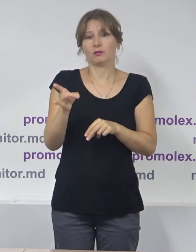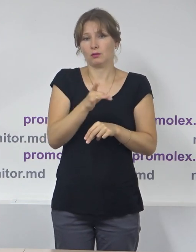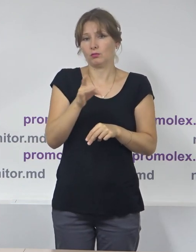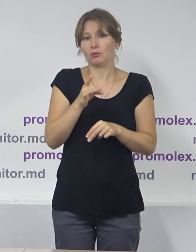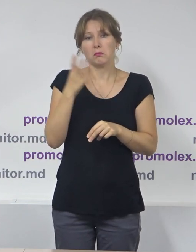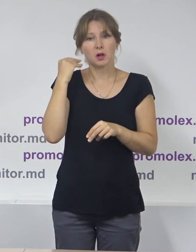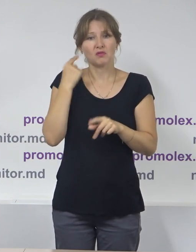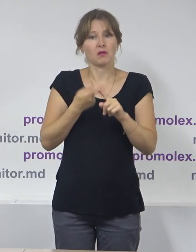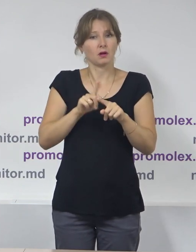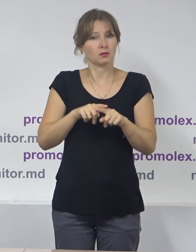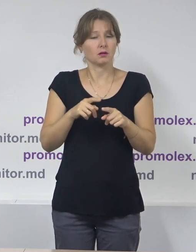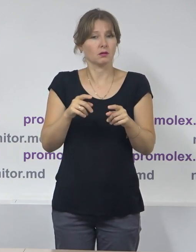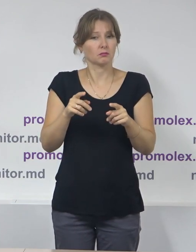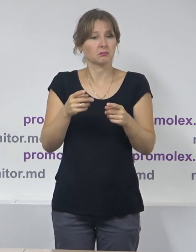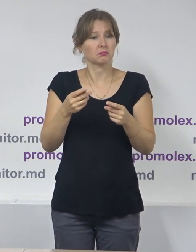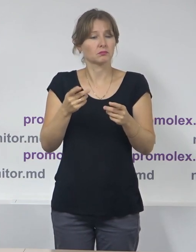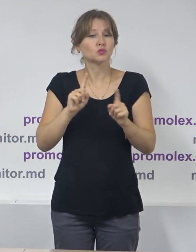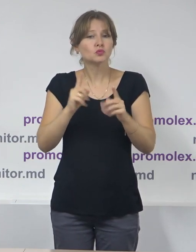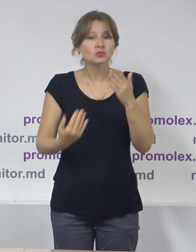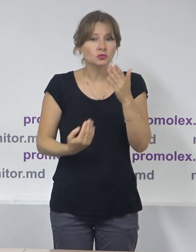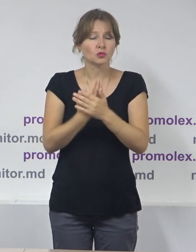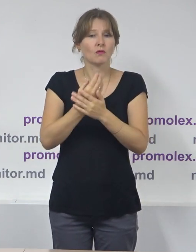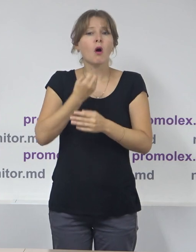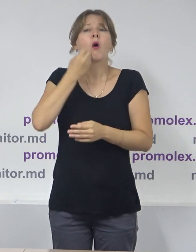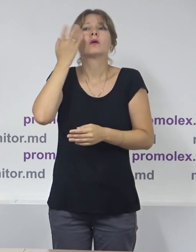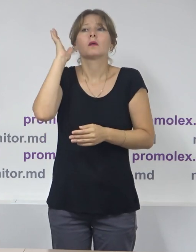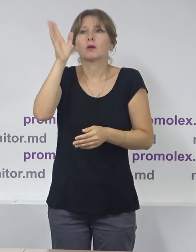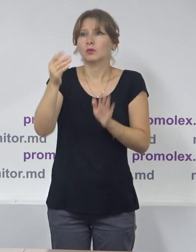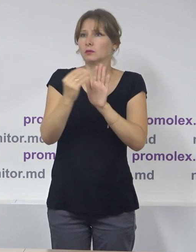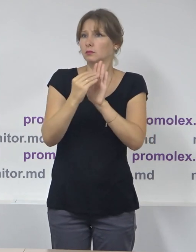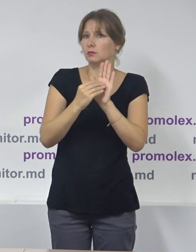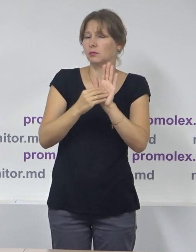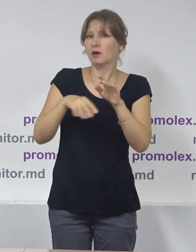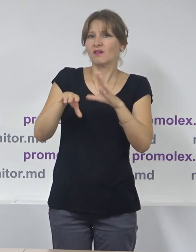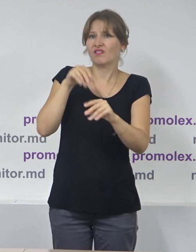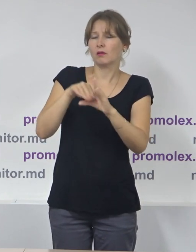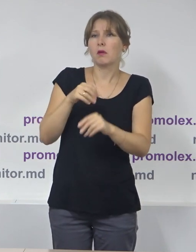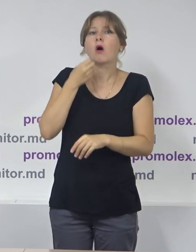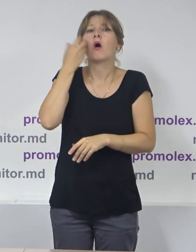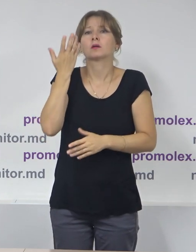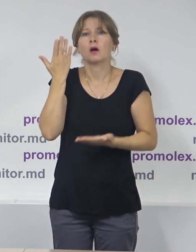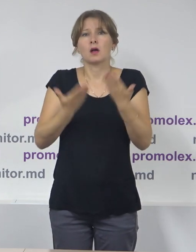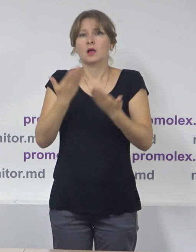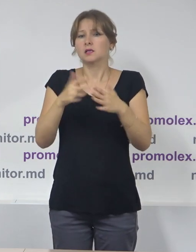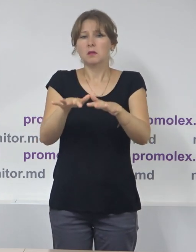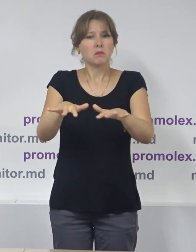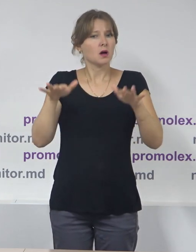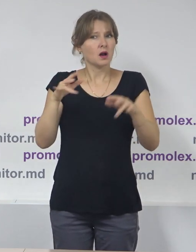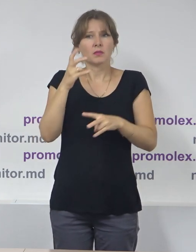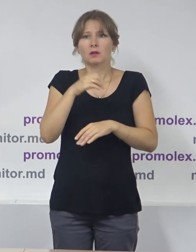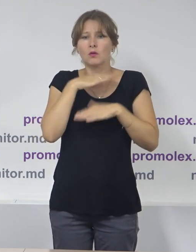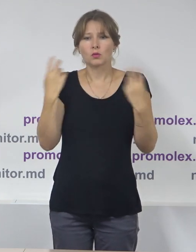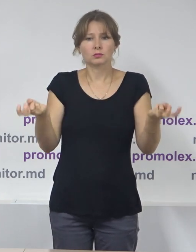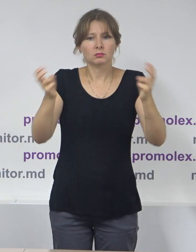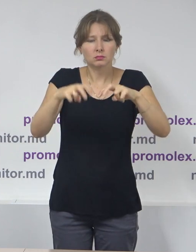Moldova pentru că de fiecare dată era această dilemă. Când vor avea loc alegeri locale, dacă Parlamentul nu reușea sau nu dorea să se întrunească,